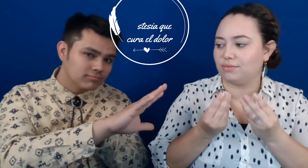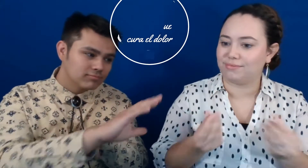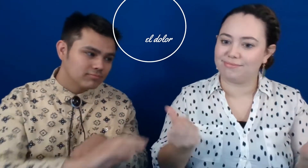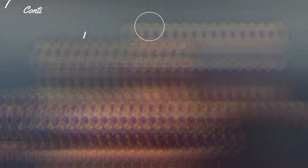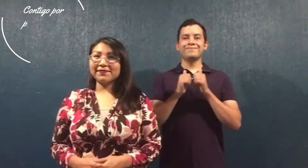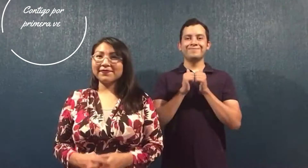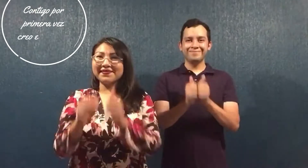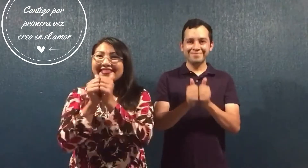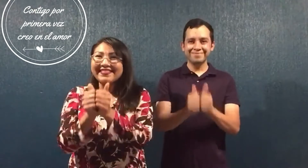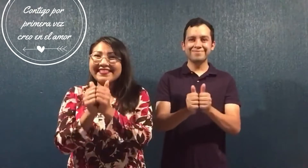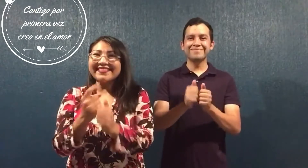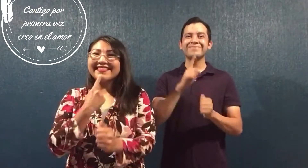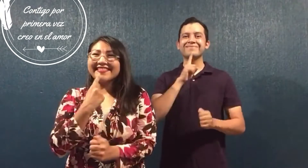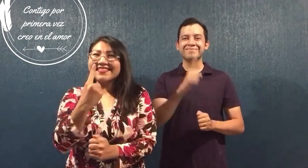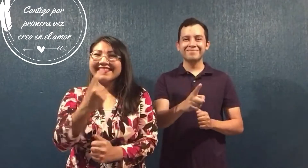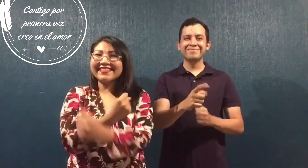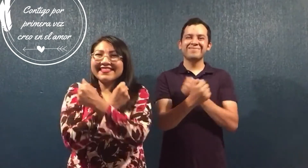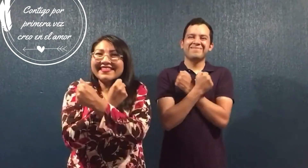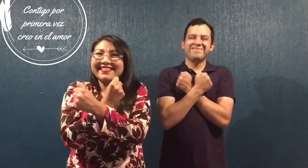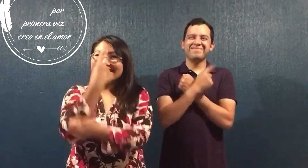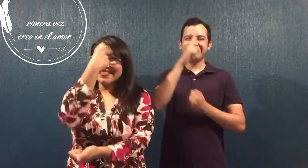Contigo por primera vez creo en el amor